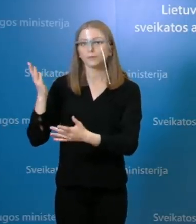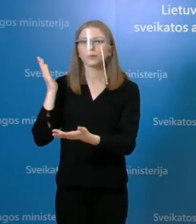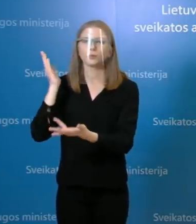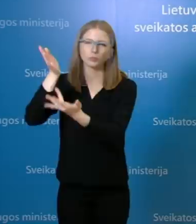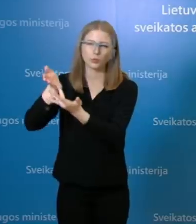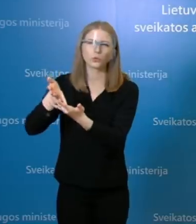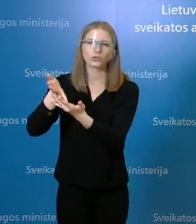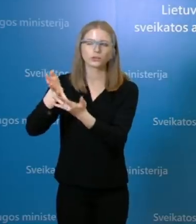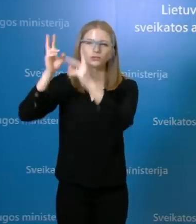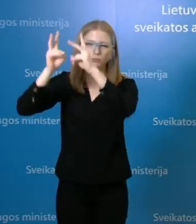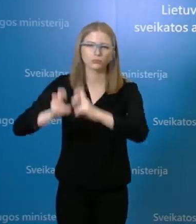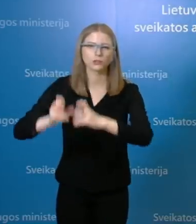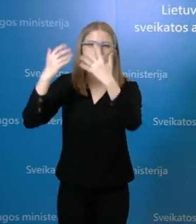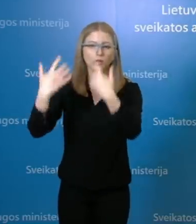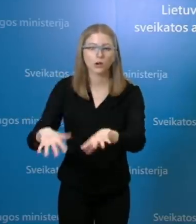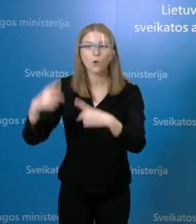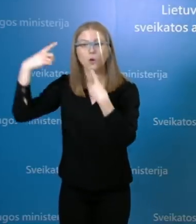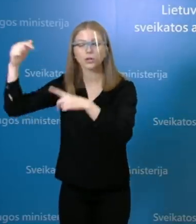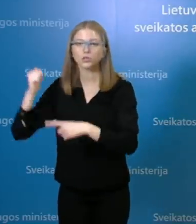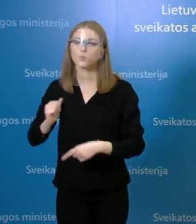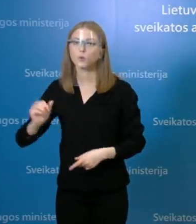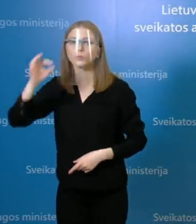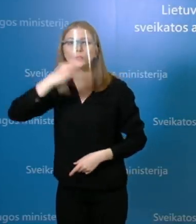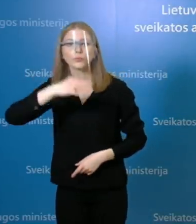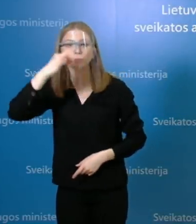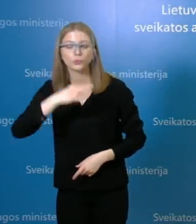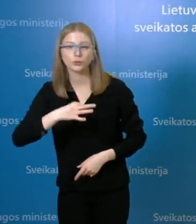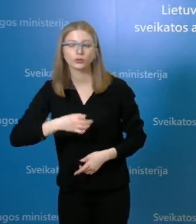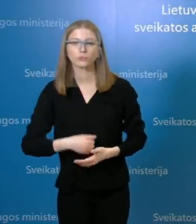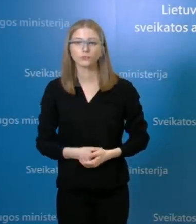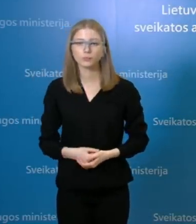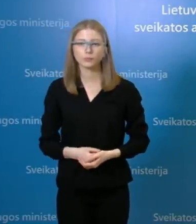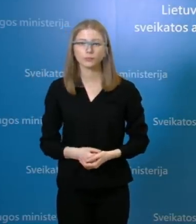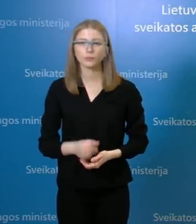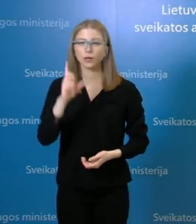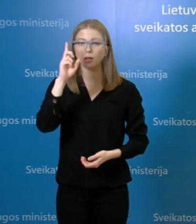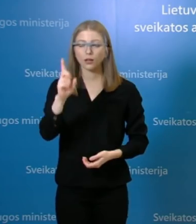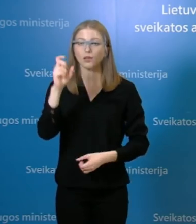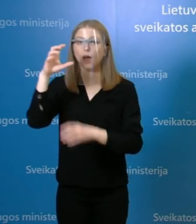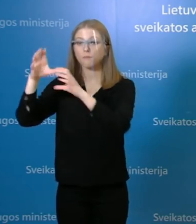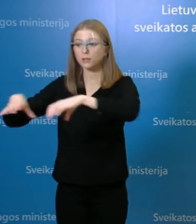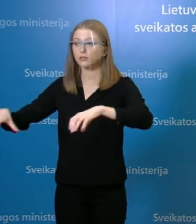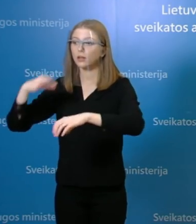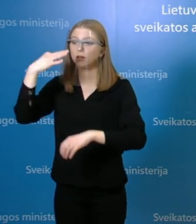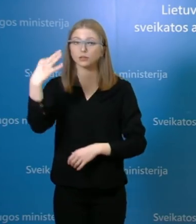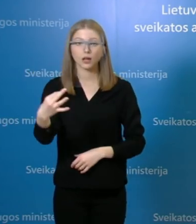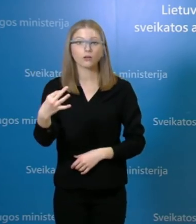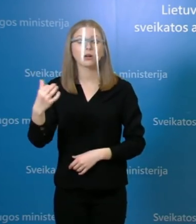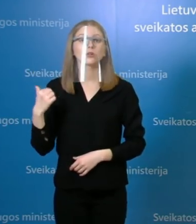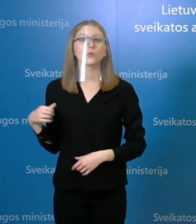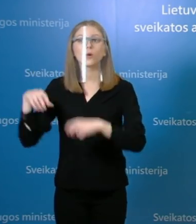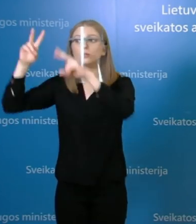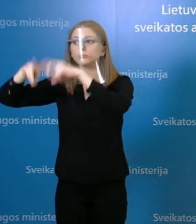kiti darbuotojai, kurie nėra ištirti. Vilniaus miesto klinikinės ligoninės administracijos teigimų yra tostogas arba